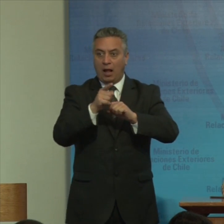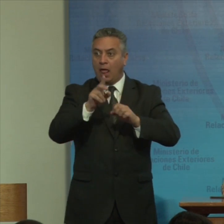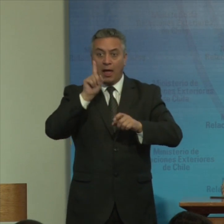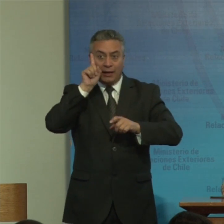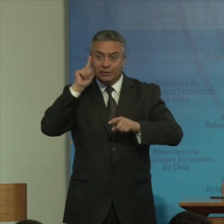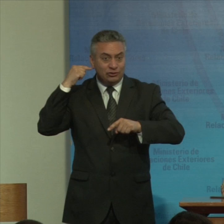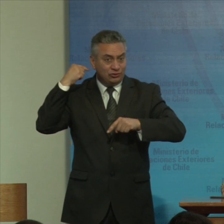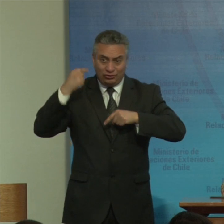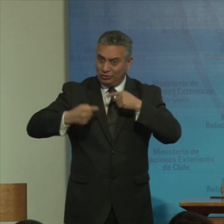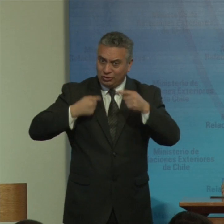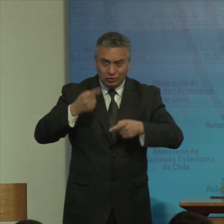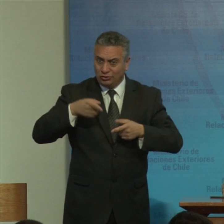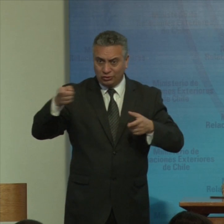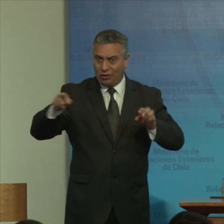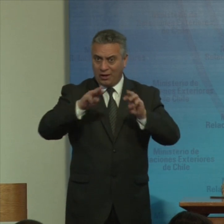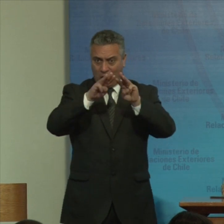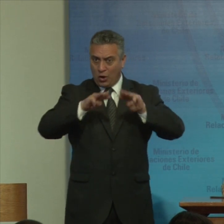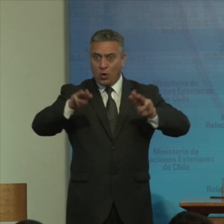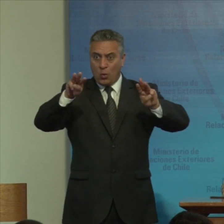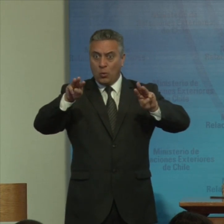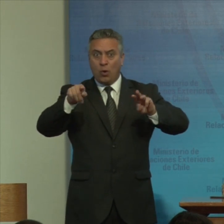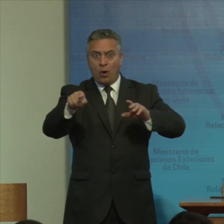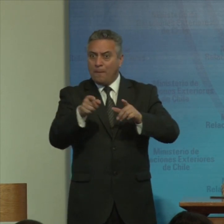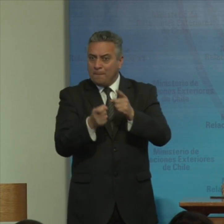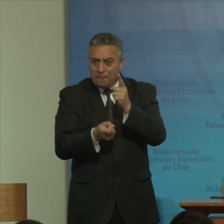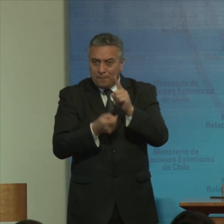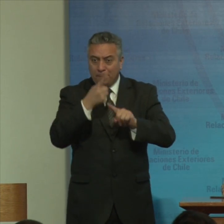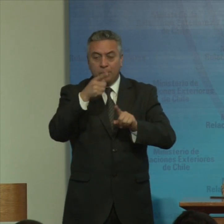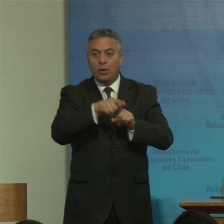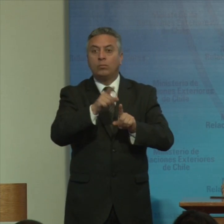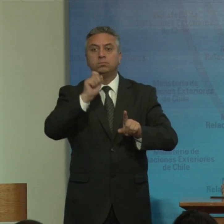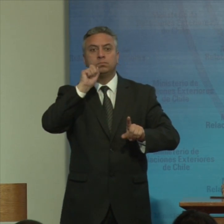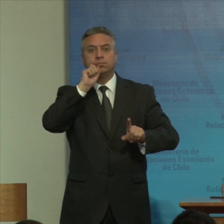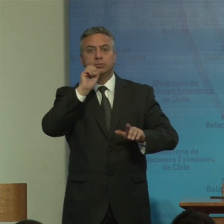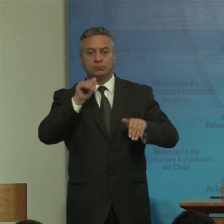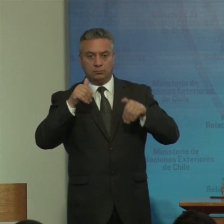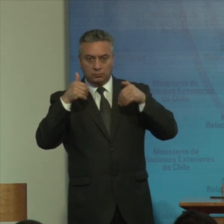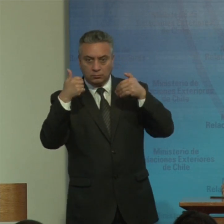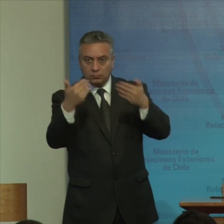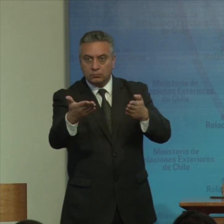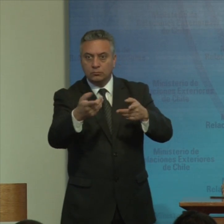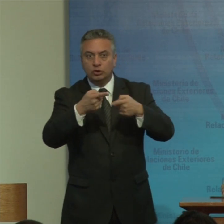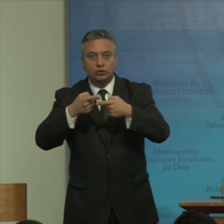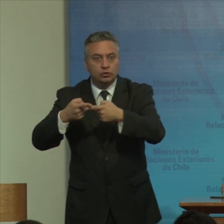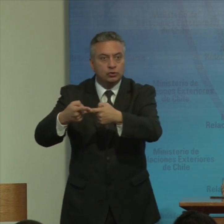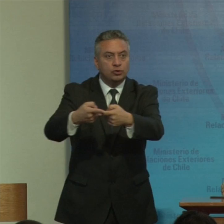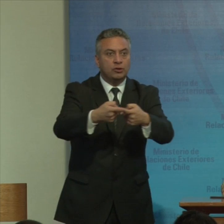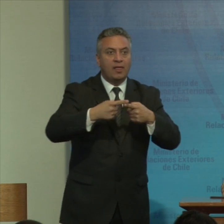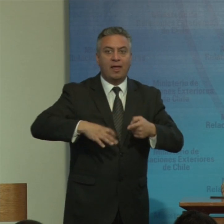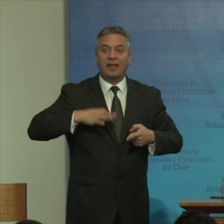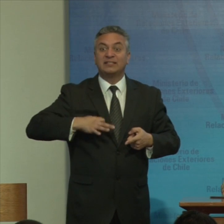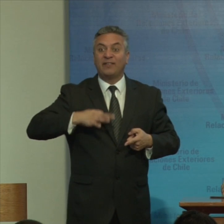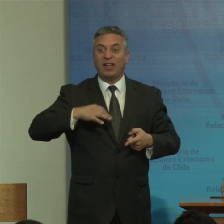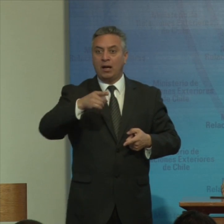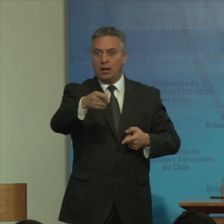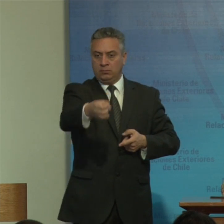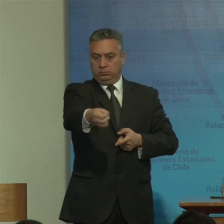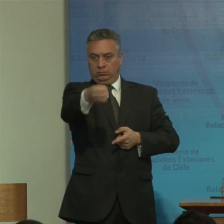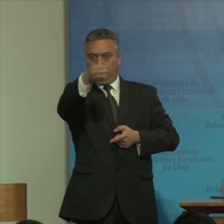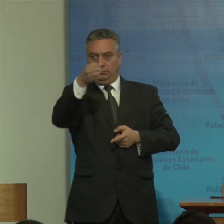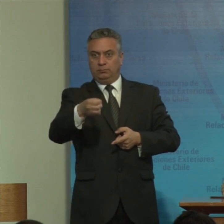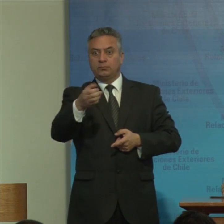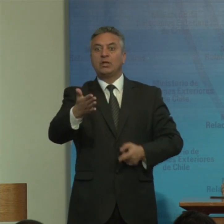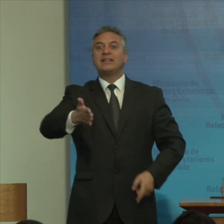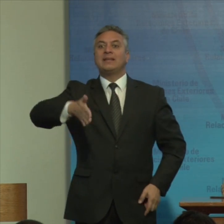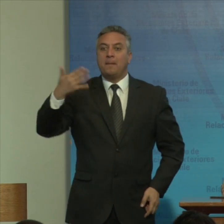Naciones Unidas donde se dio un rol prepotente a la sociedad civil y eso no es menor sobre todo